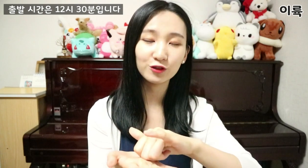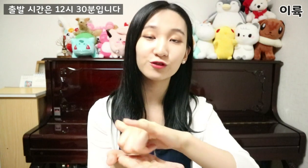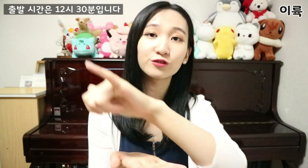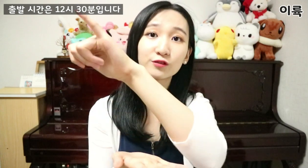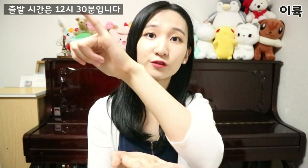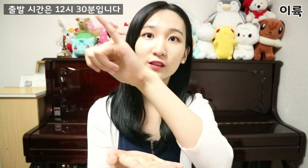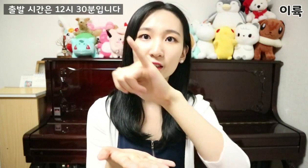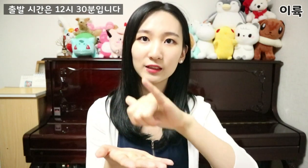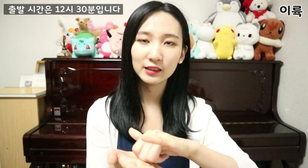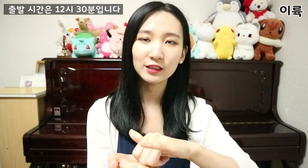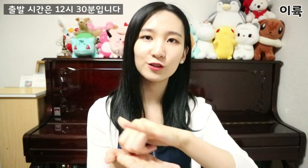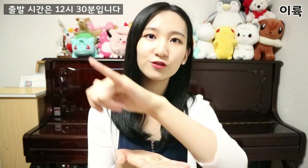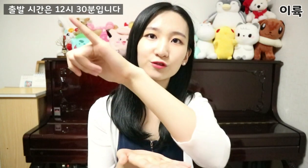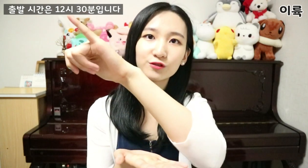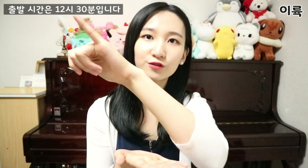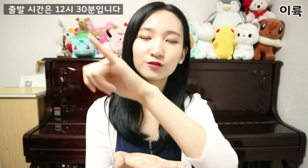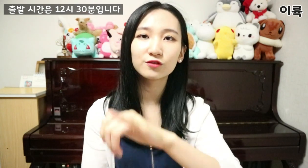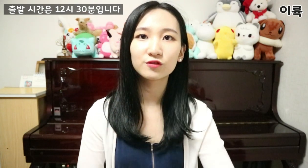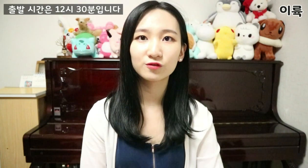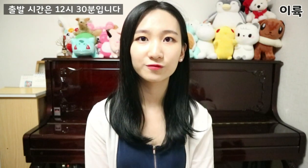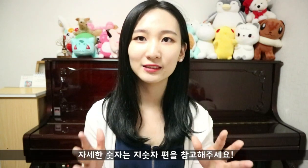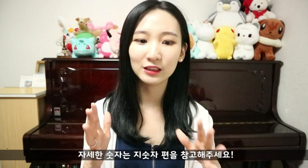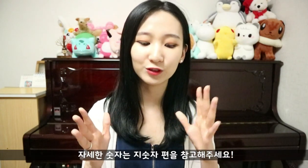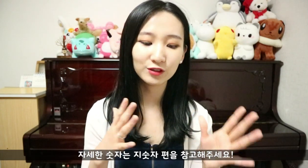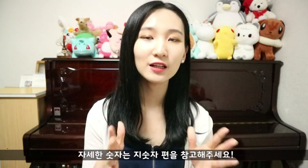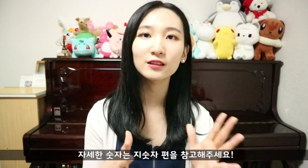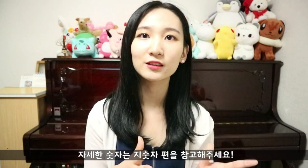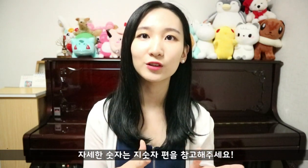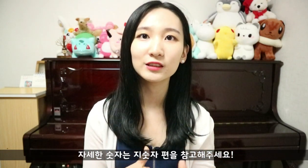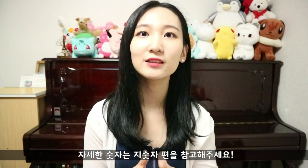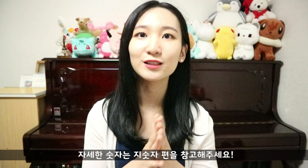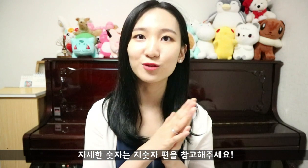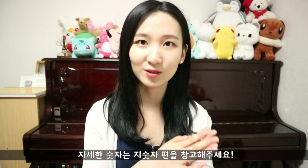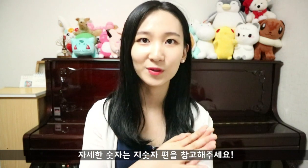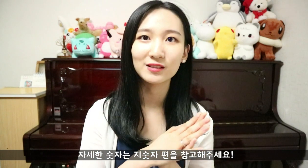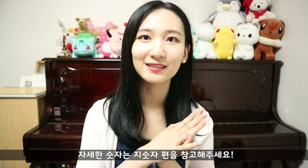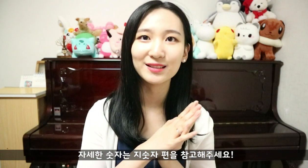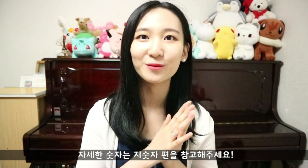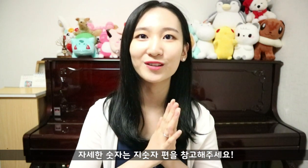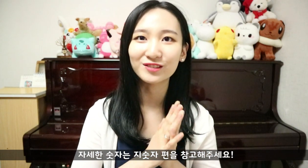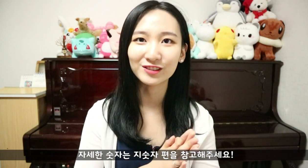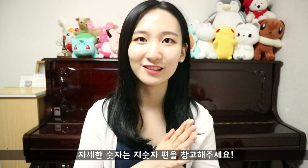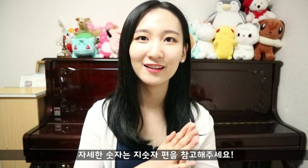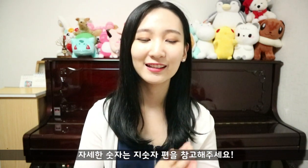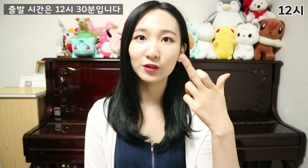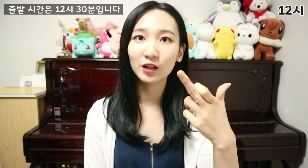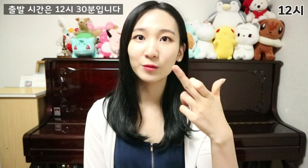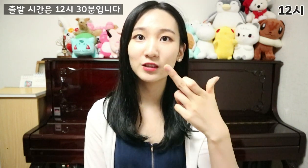이륙 이륙 이런 숫자 같은 거는 지수자 편을 참고해 주시고요. 이렇게 하면